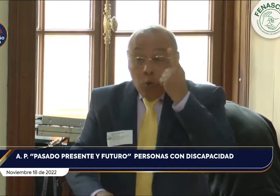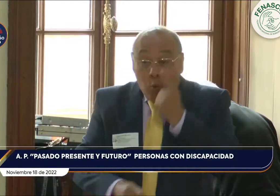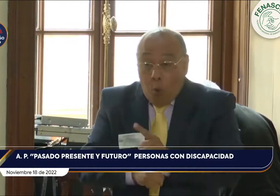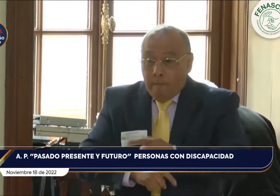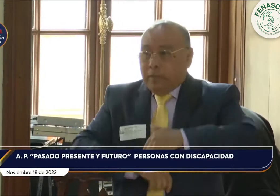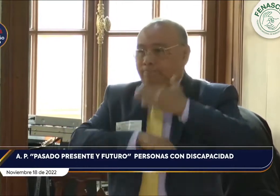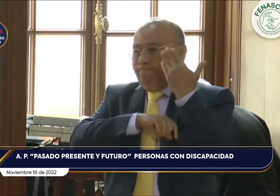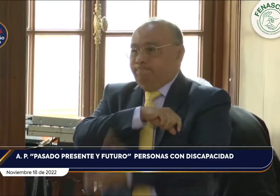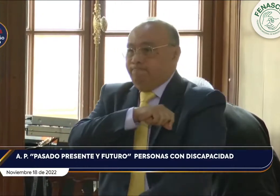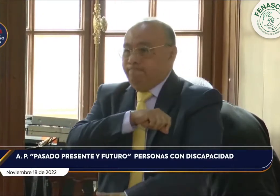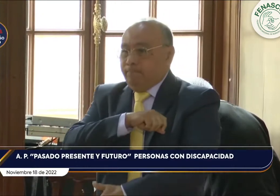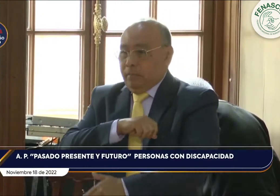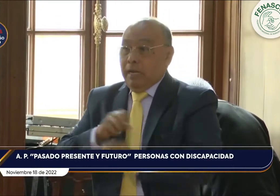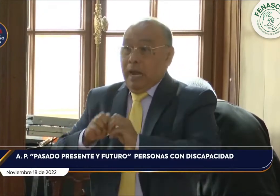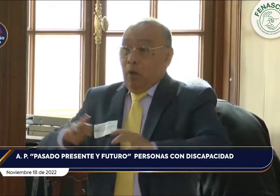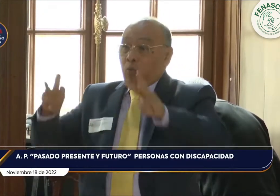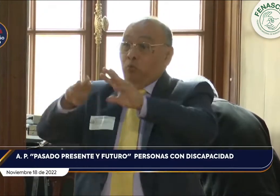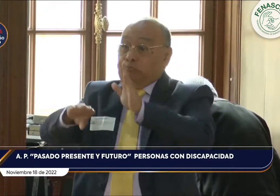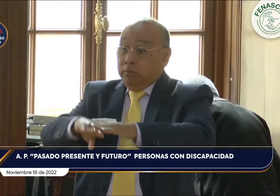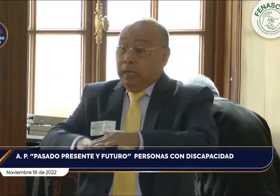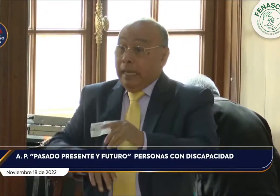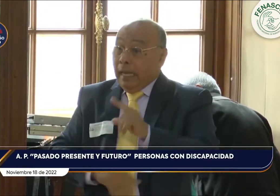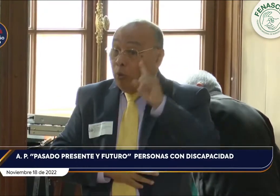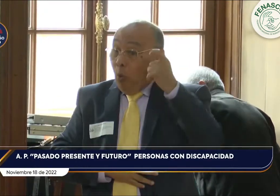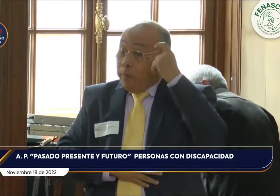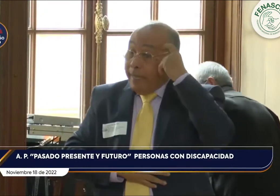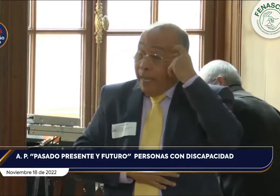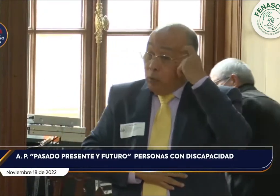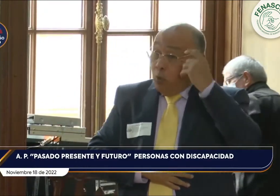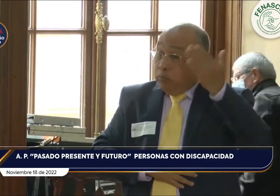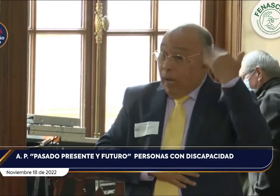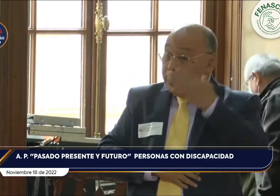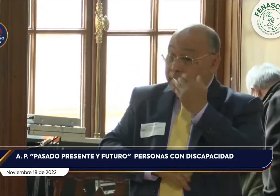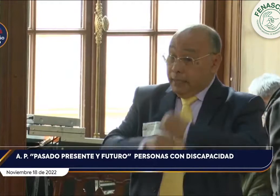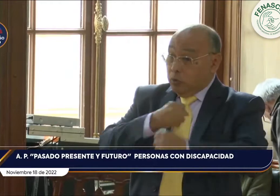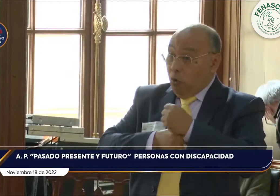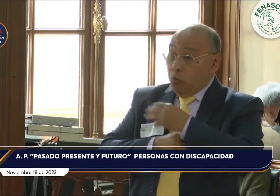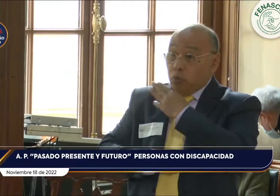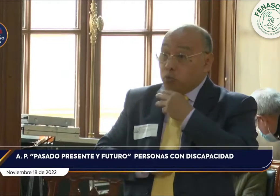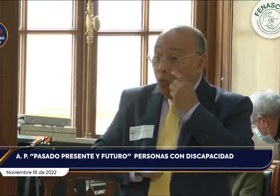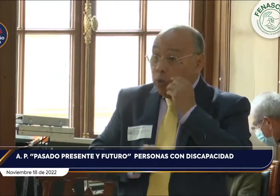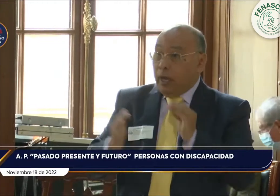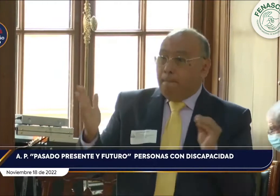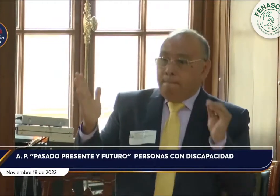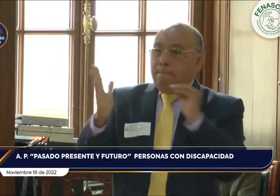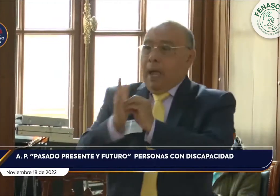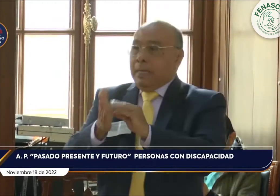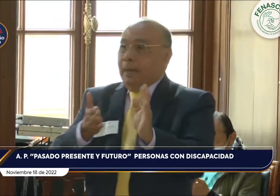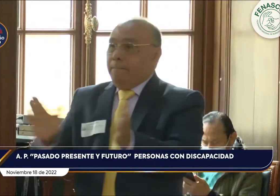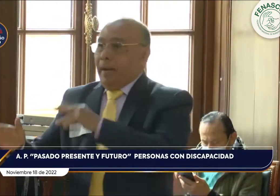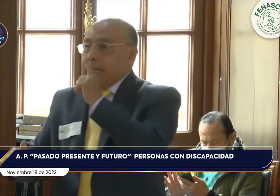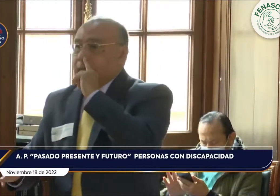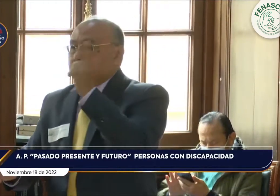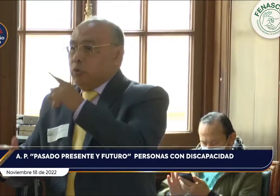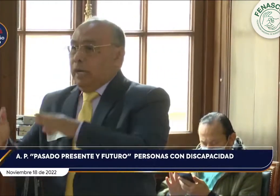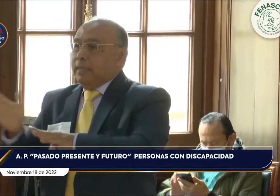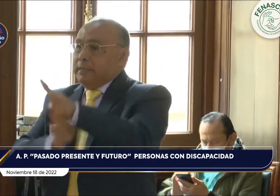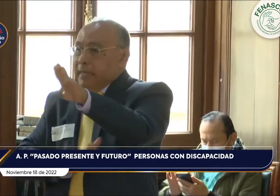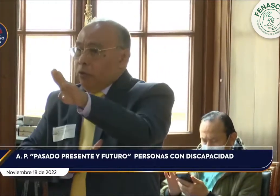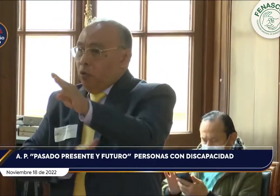diferentes ajustes razonables. Si esto no se cumple, debe ser sancionado y eso lo menciona la ONU. En el gobierno Duque, en el Plan Nacional